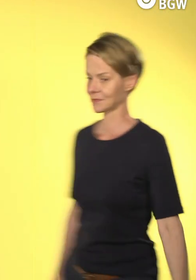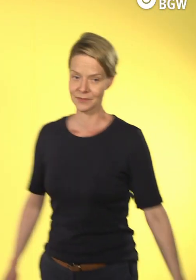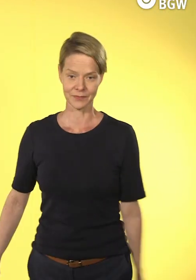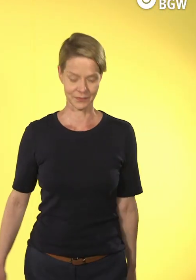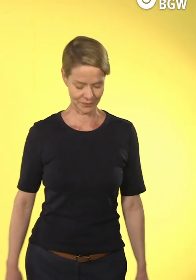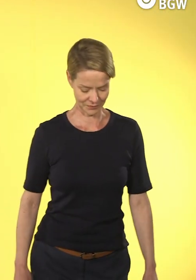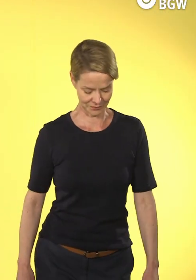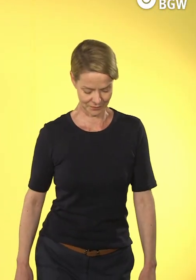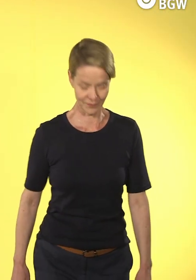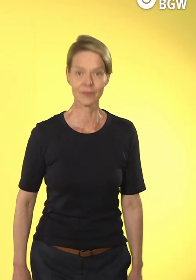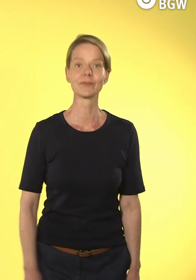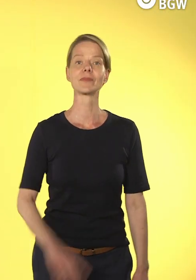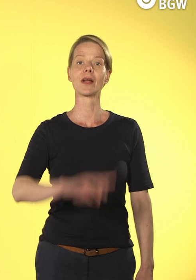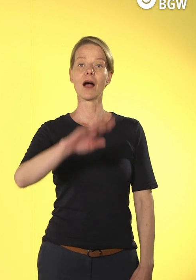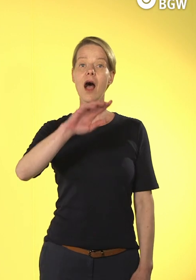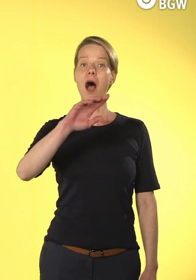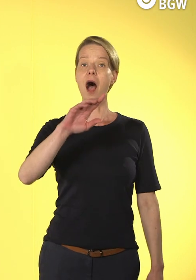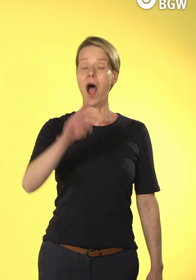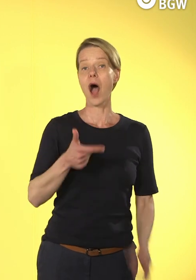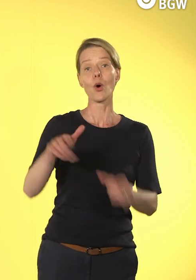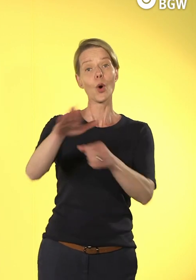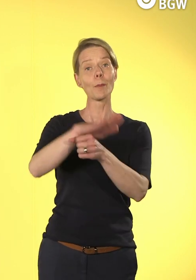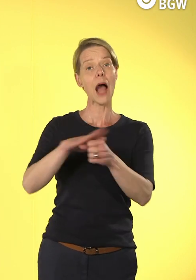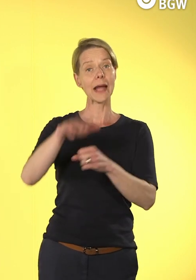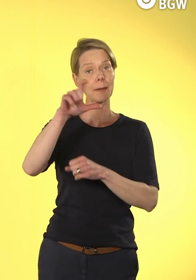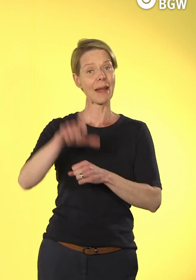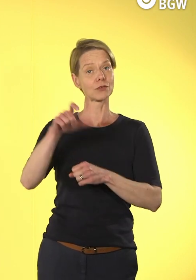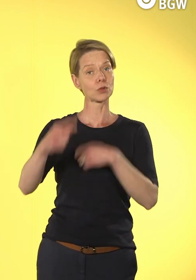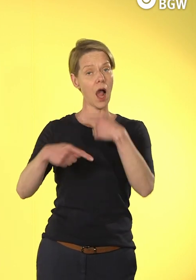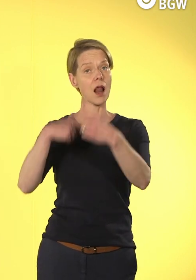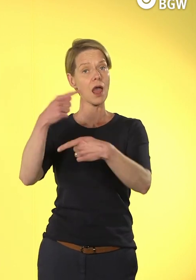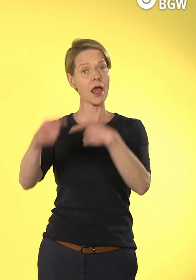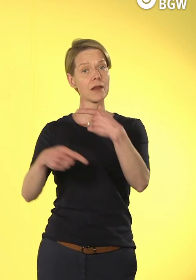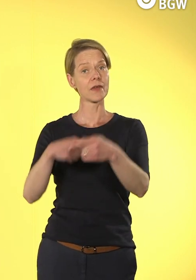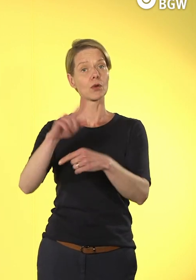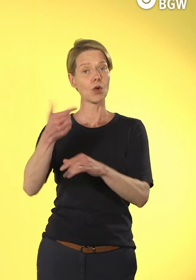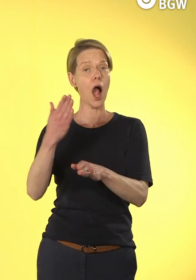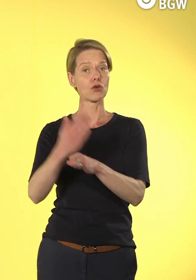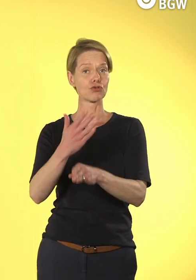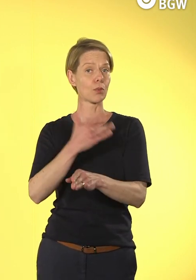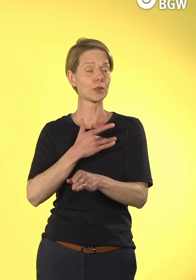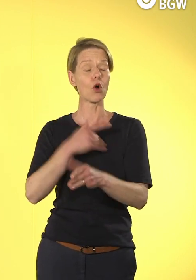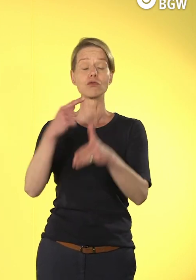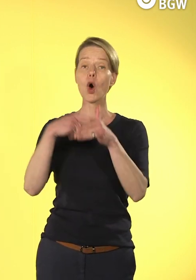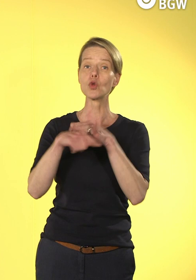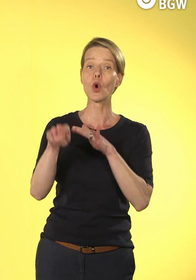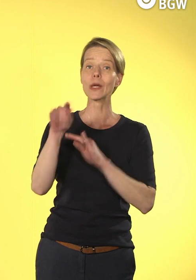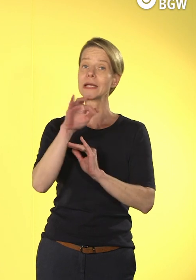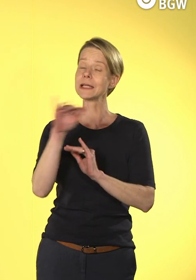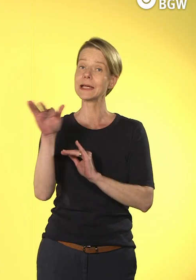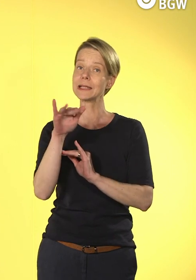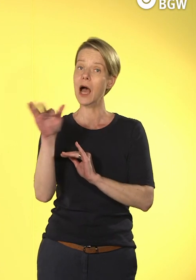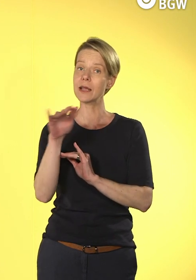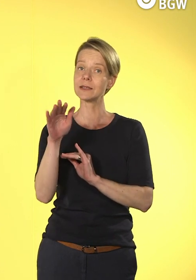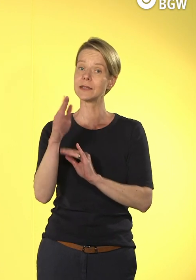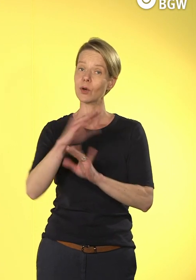bestimmte Aspekte, sicher nicht alle, aber bestimmte Aspekte über die Digitalisierung auch im Sinne der